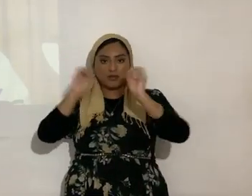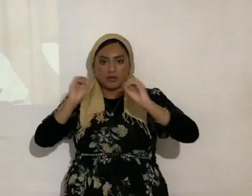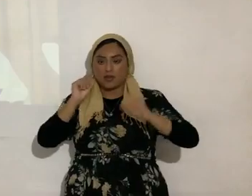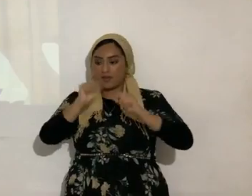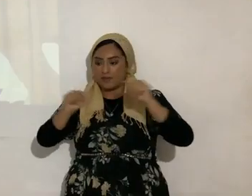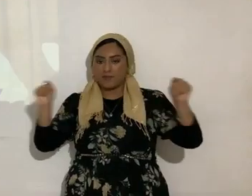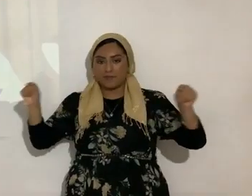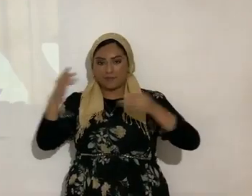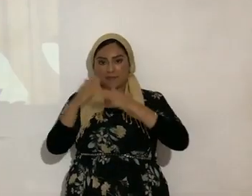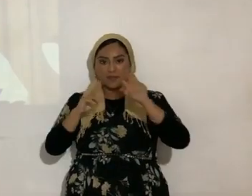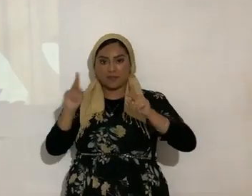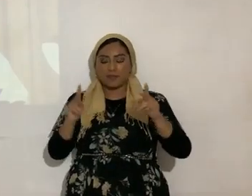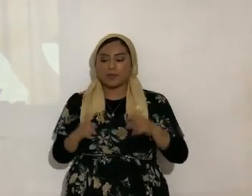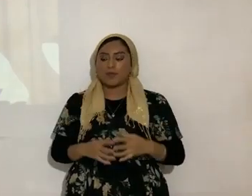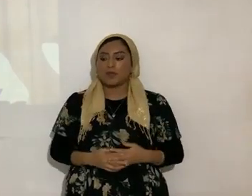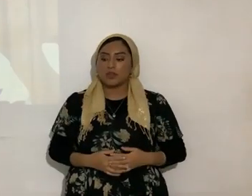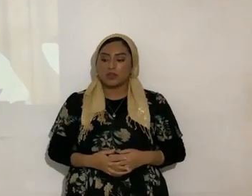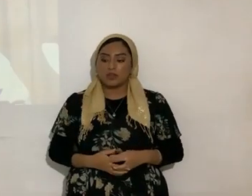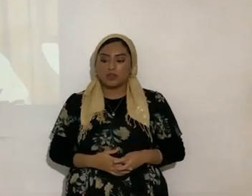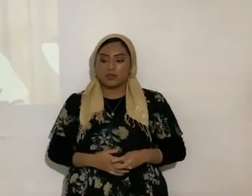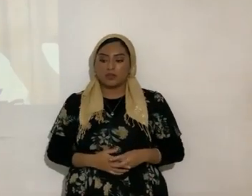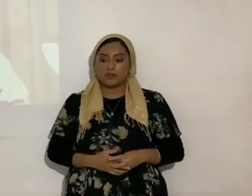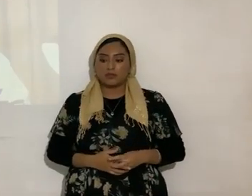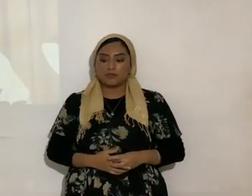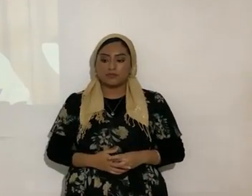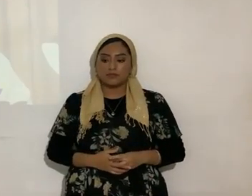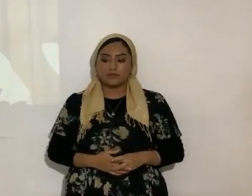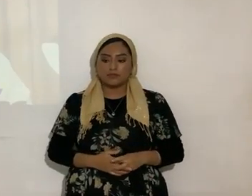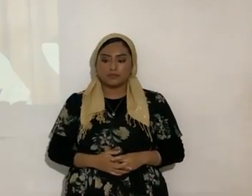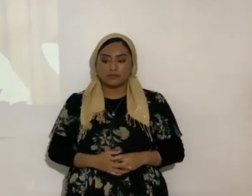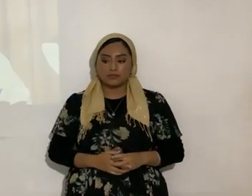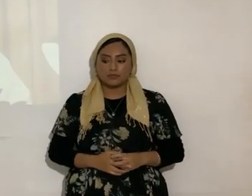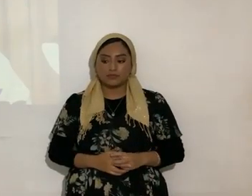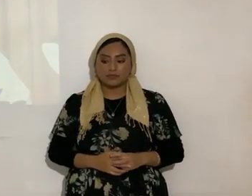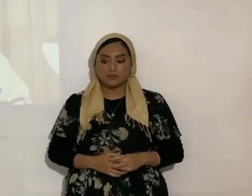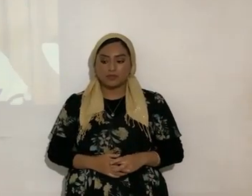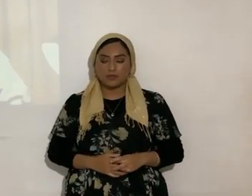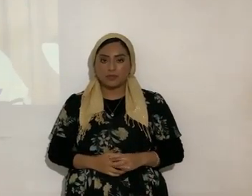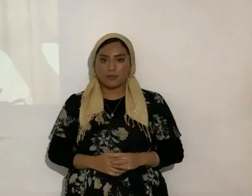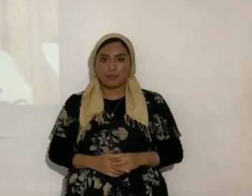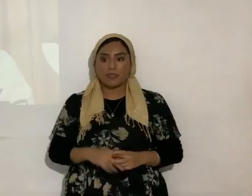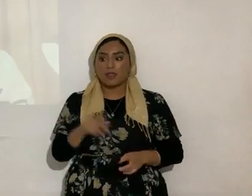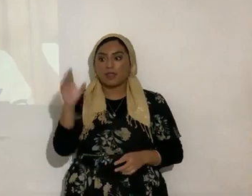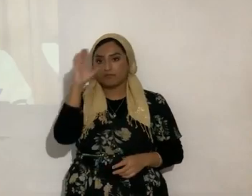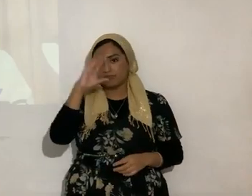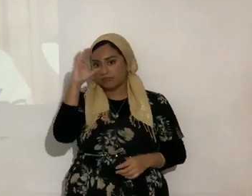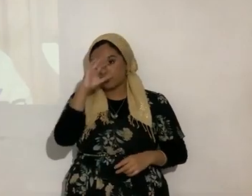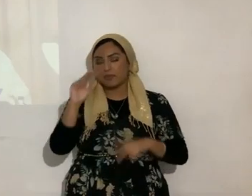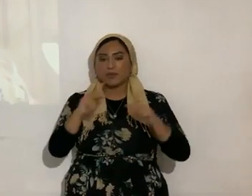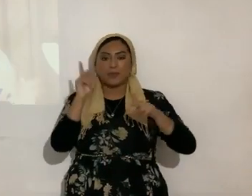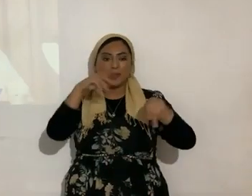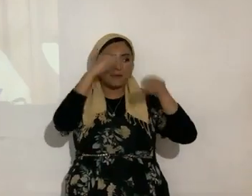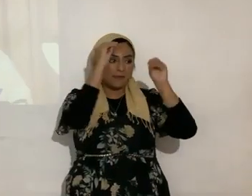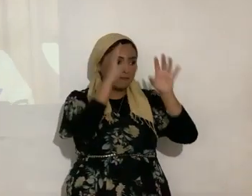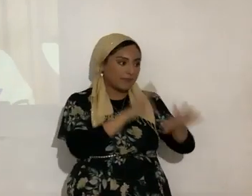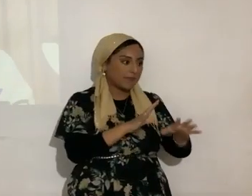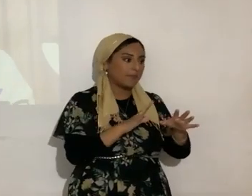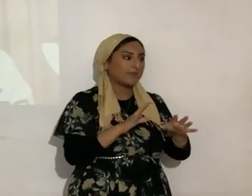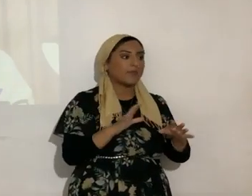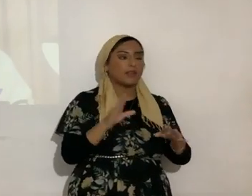tú lo conociste como Espíritu Santo, lo correcto es el Raja Codes, o por el Altísimo, entonces por eso acuden a los brujos, a los hechiceros, a la Divina, etcétera,